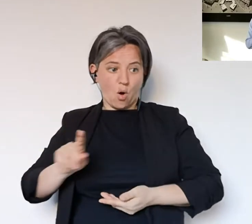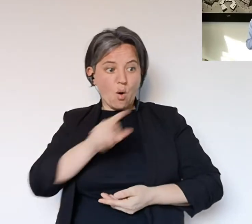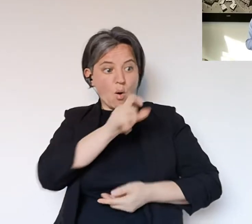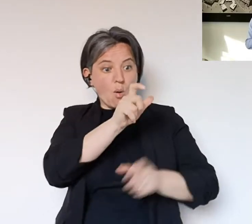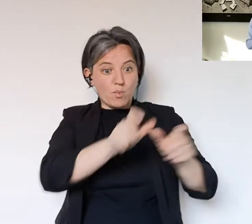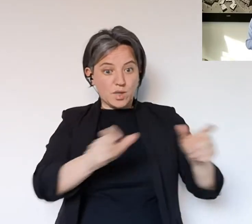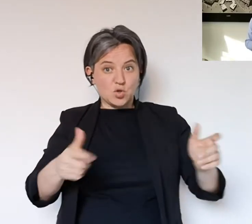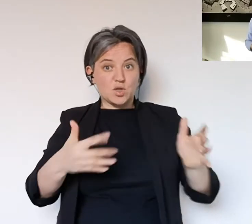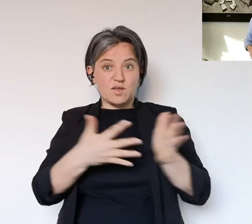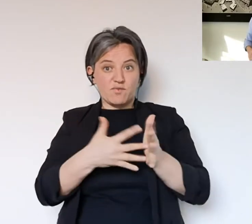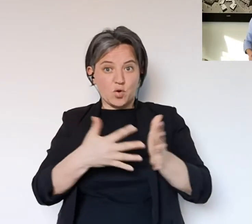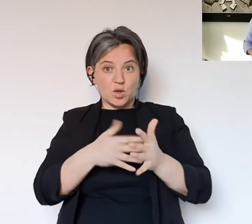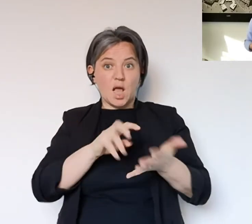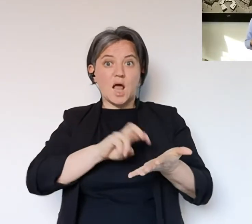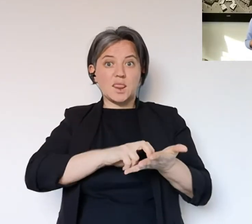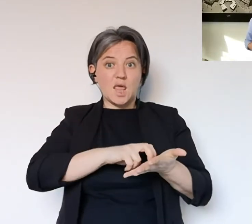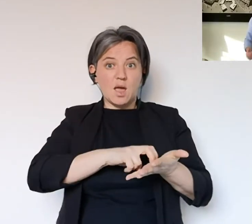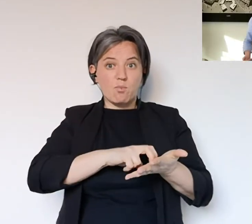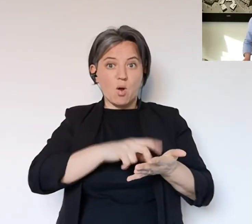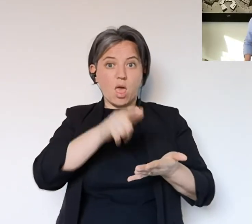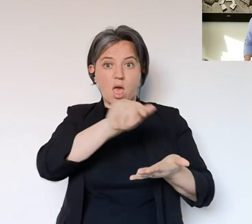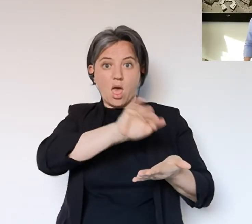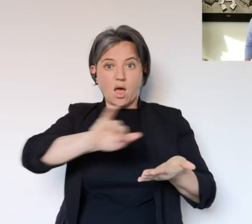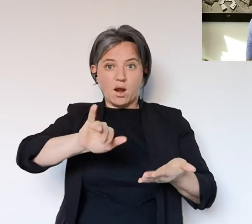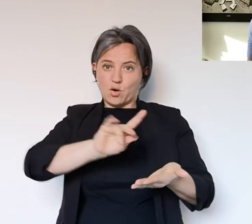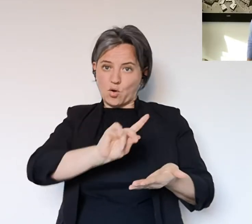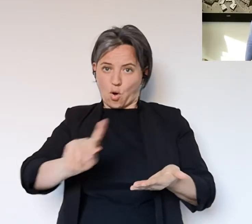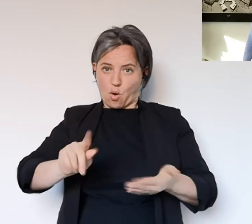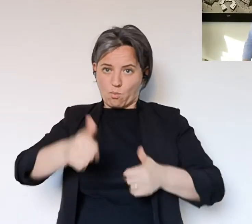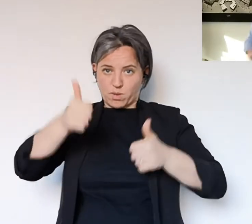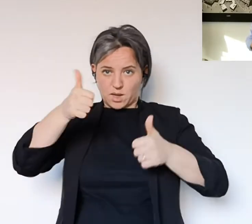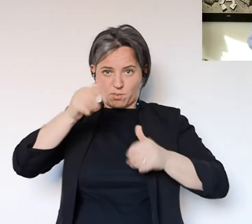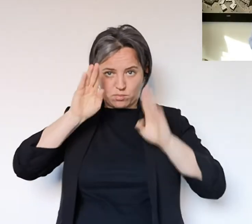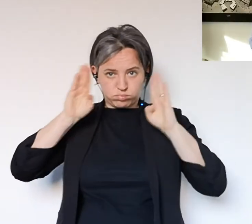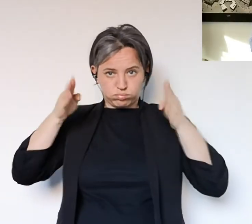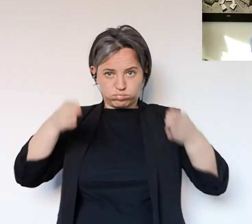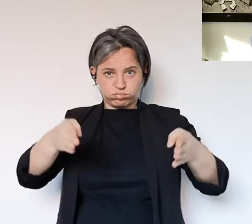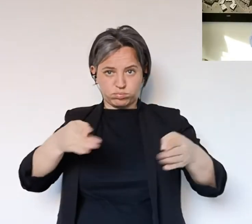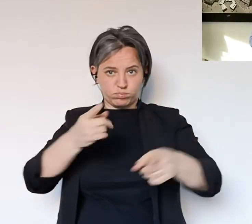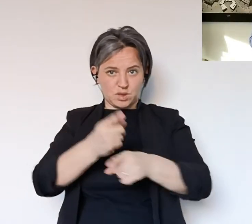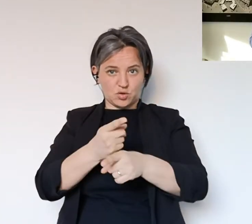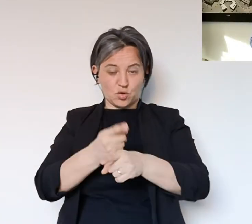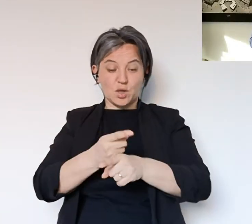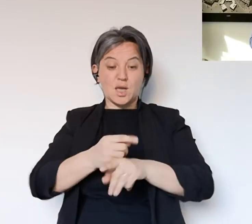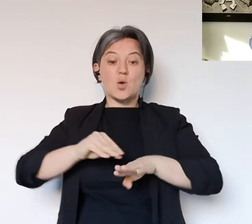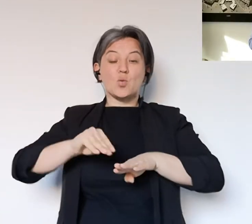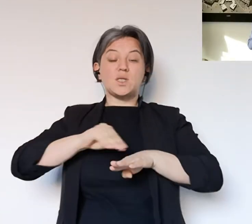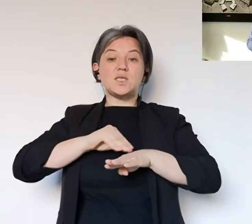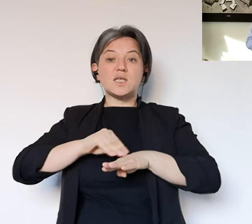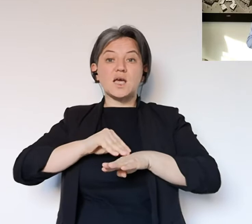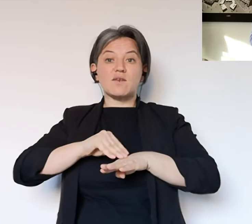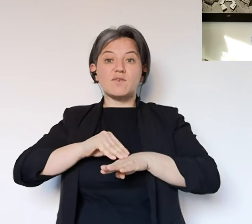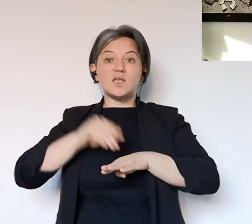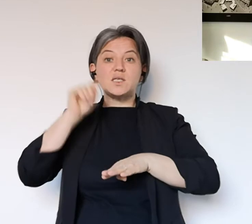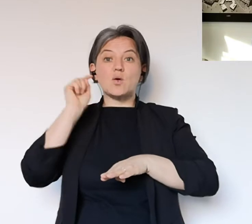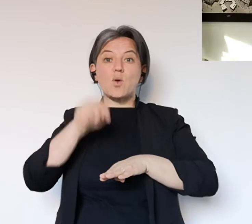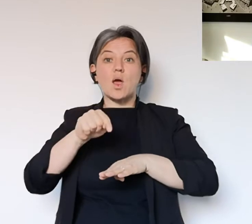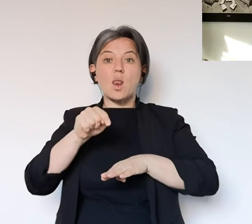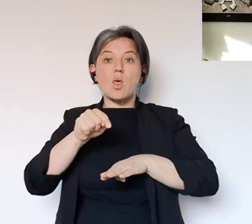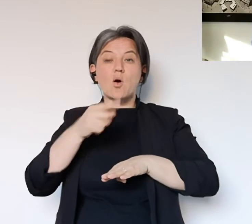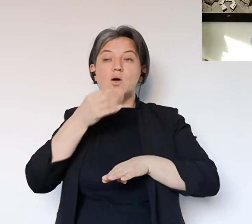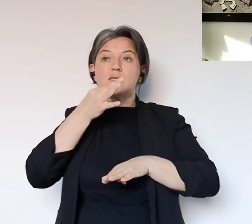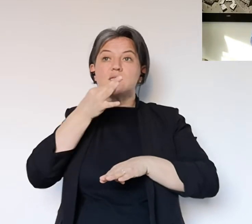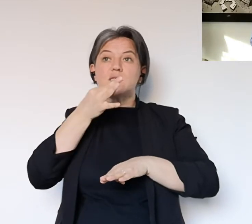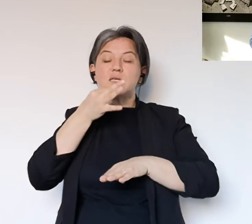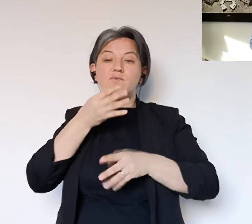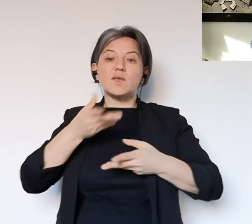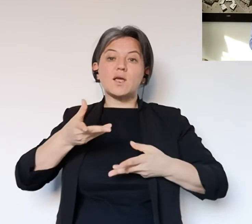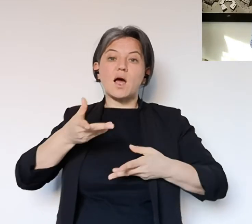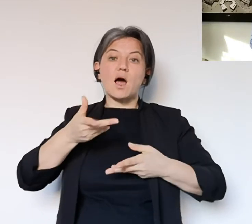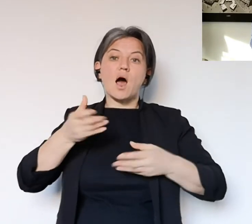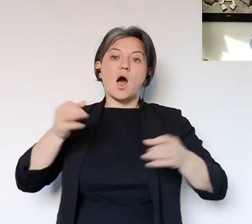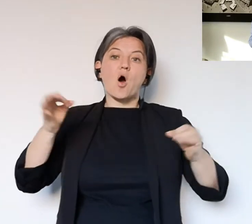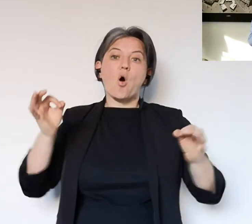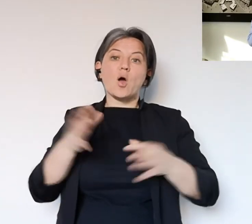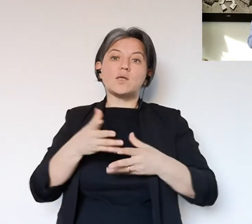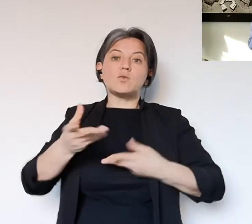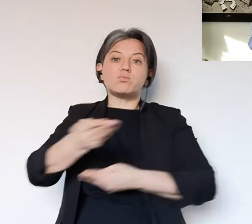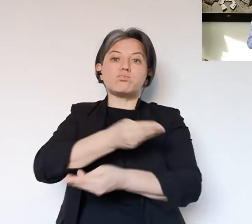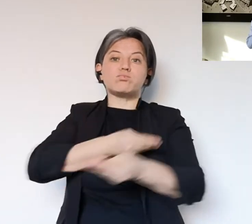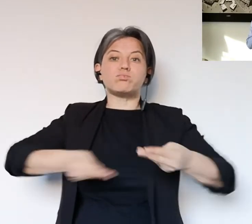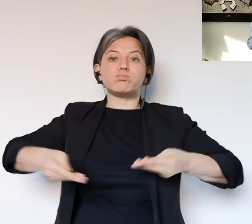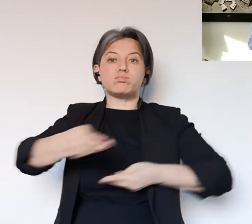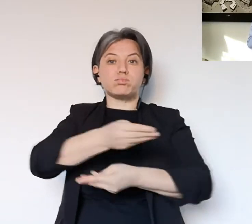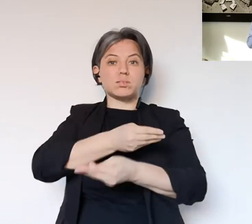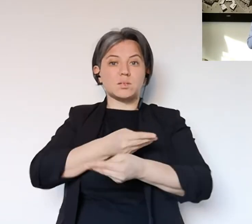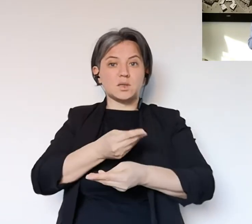di non lasciare dietro nessuno, in particolare le persone che sono in maggiore difficoltà e sono deboli e i servizi sono la prima